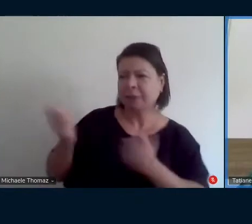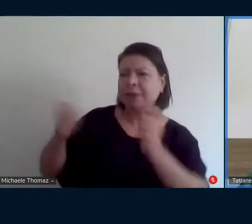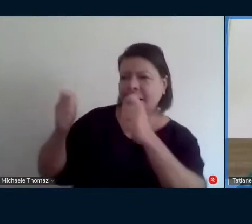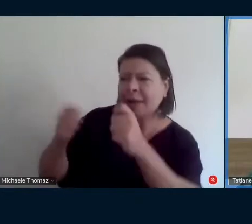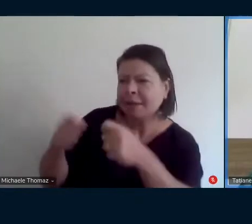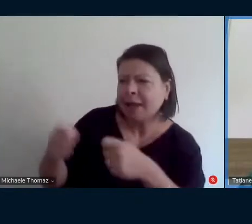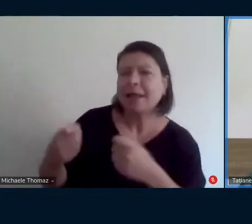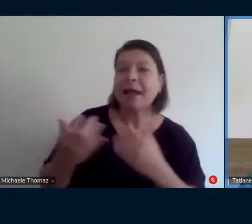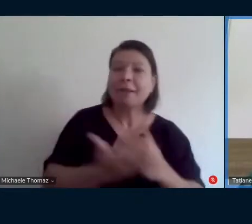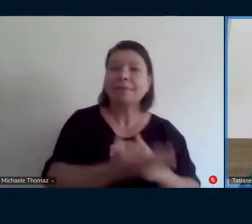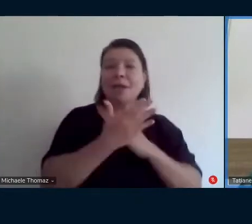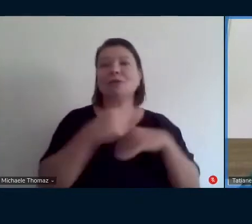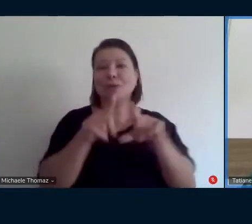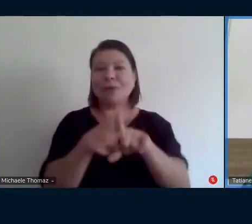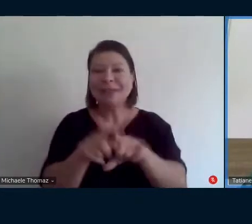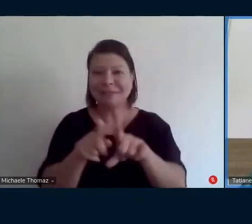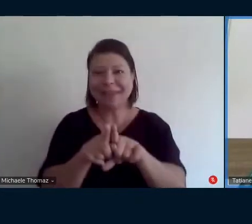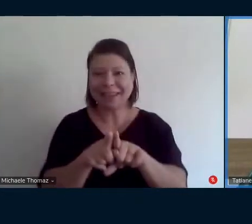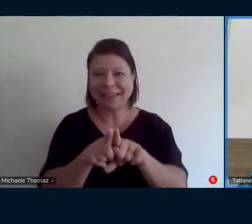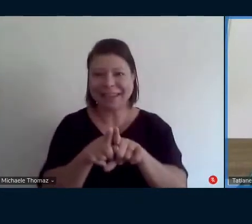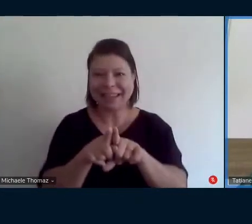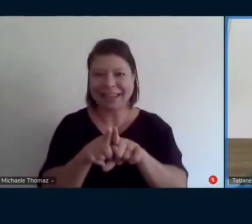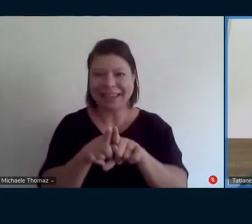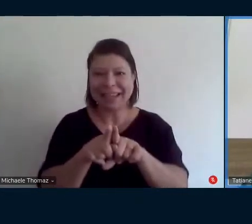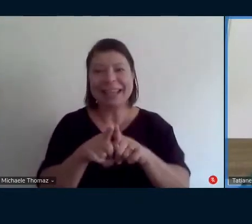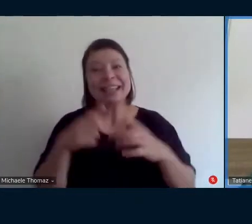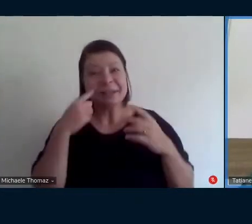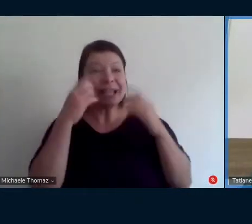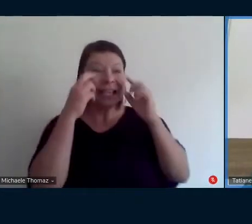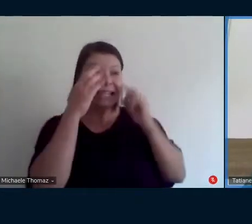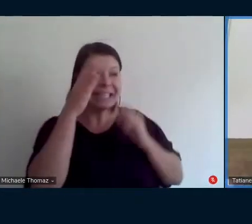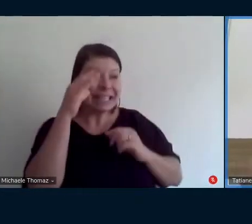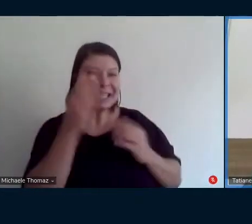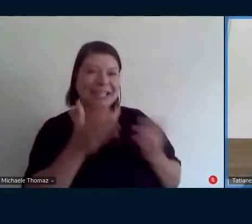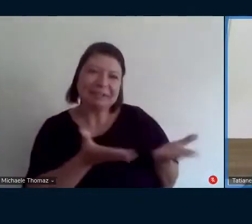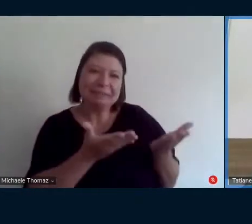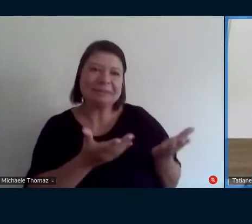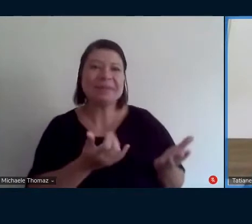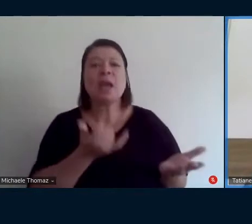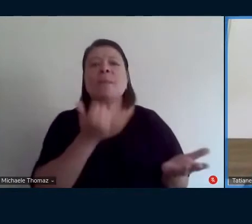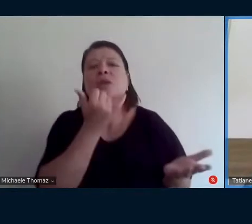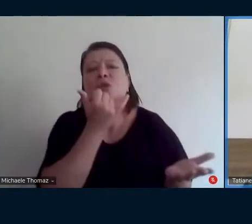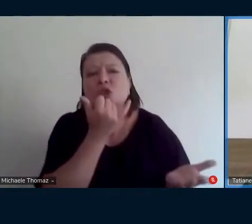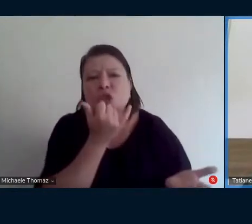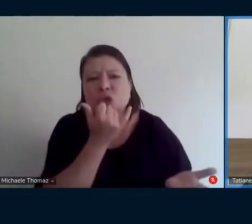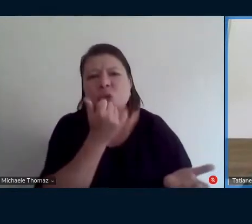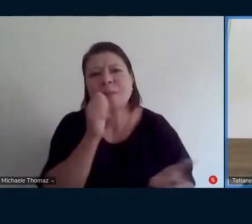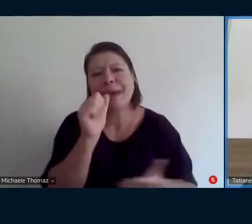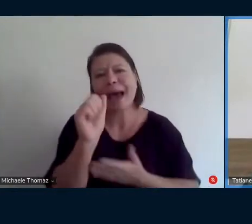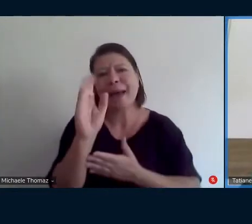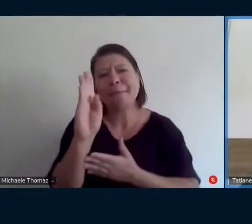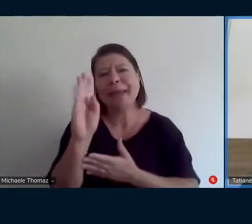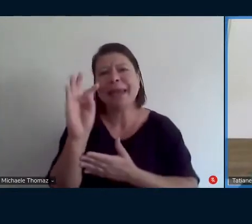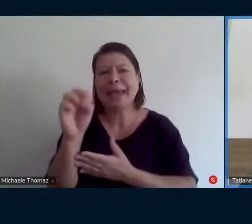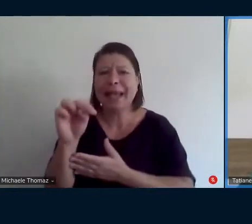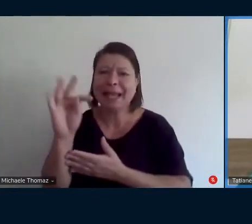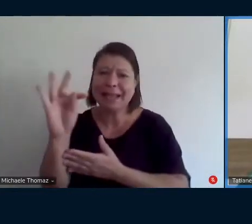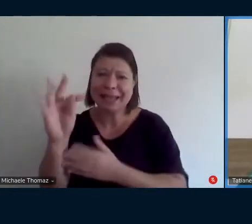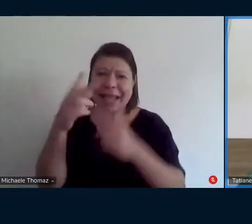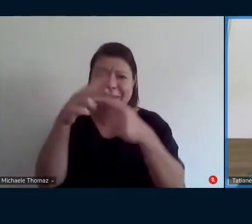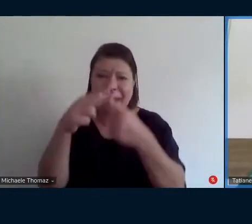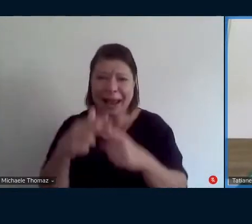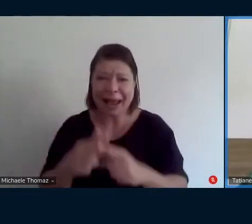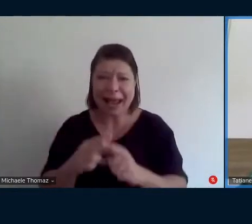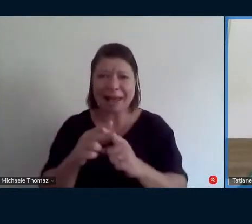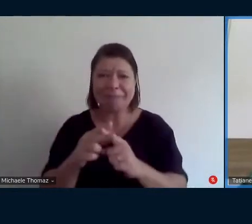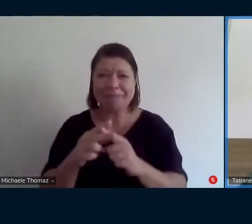É... Acho mais importante essa coisa. Agora eu peço desculpa, realmente, em questão da ABNT, eu tive um problema na formatação, na